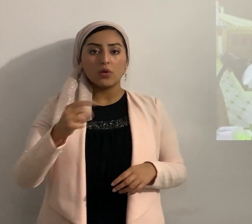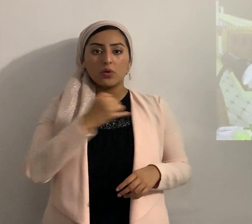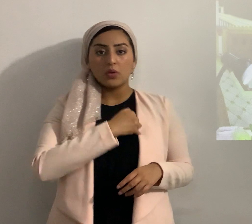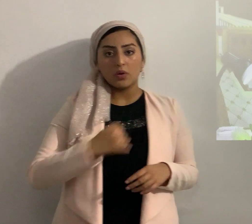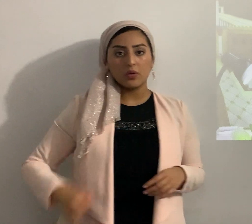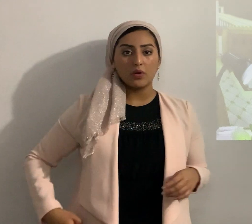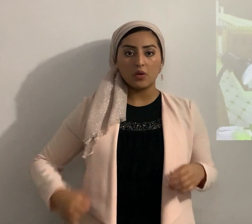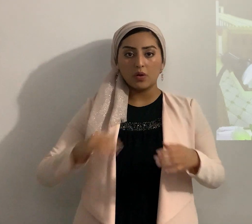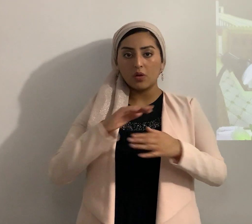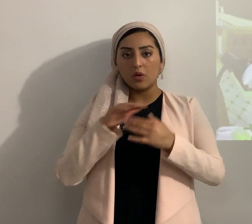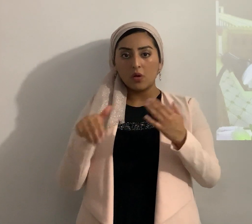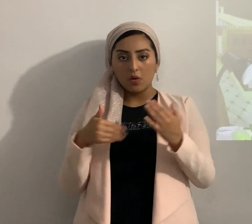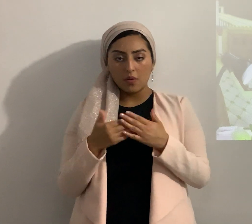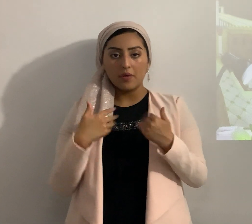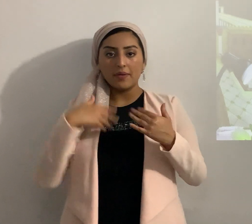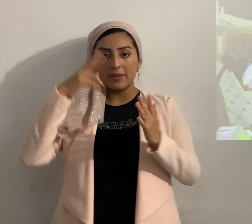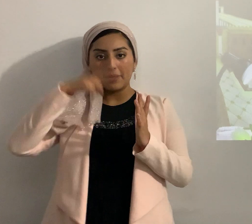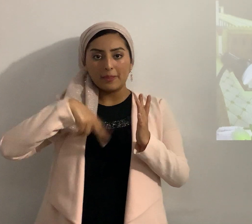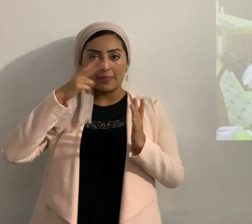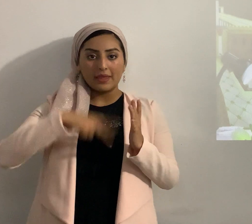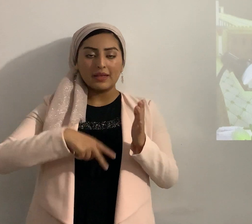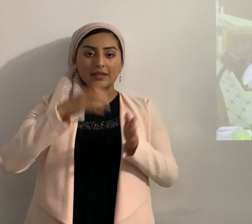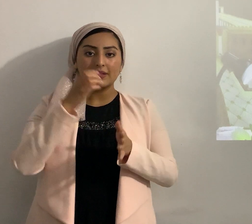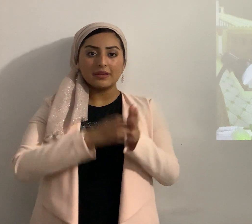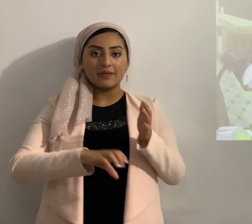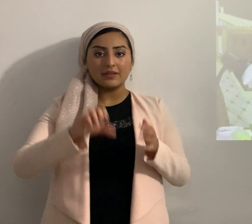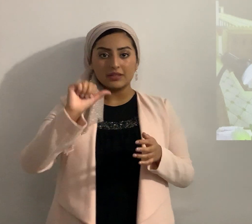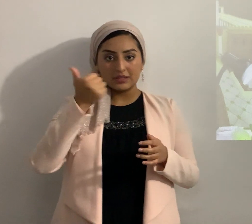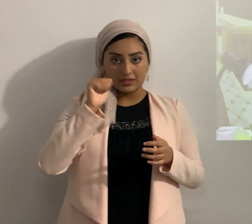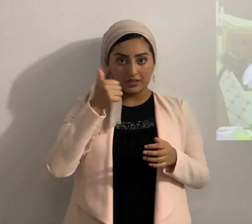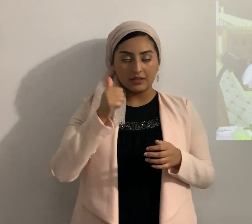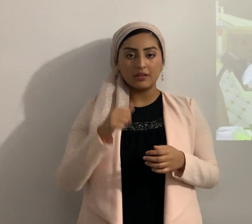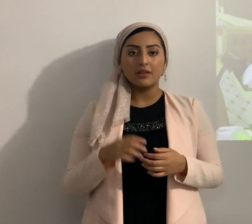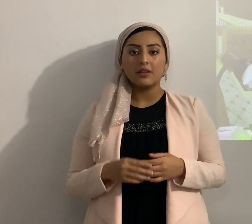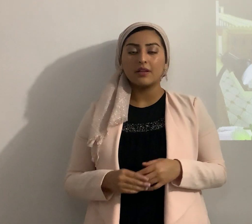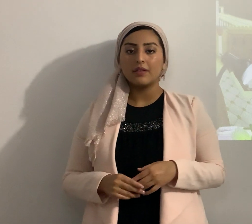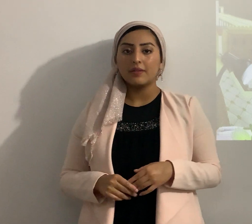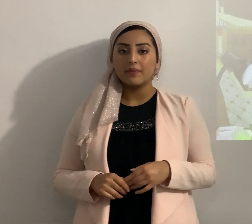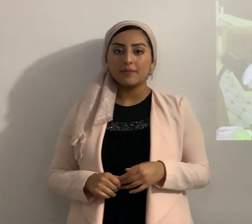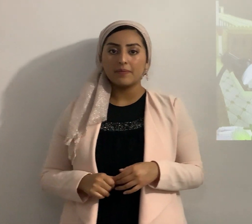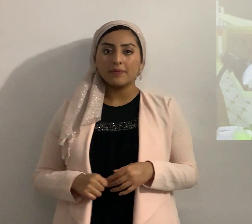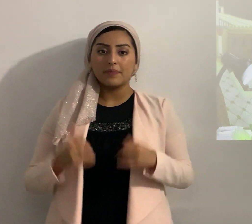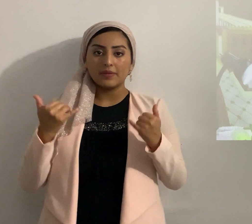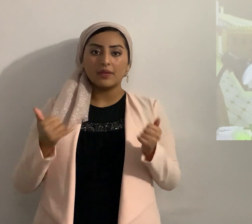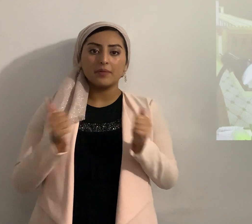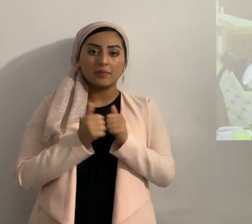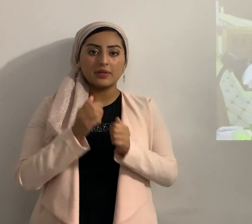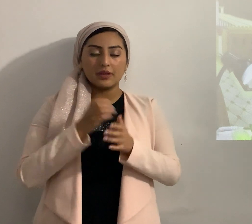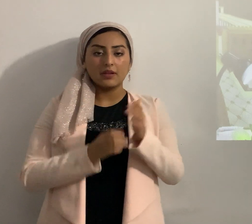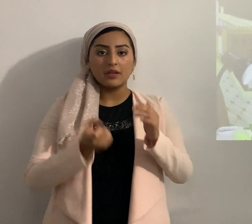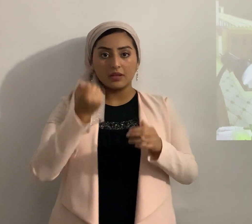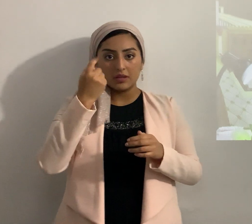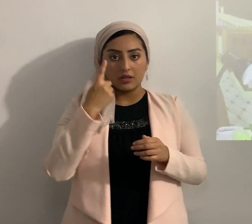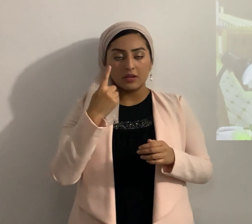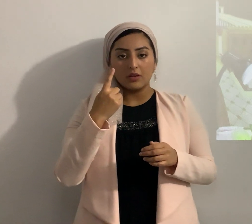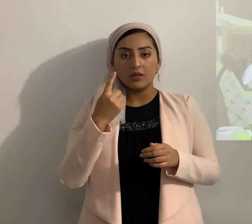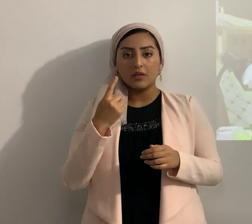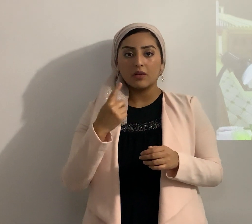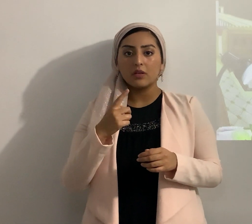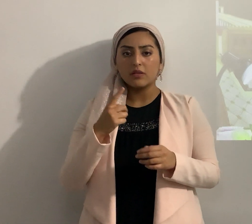que hemos ido leyendo hasta ahora en el capítulo 10 hasta donde nos quedamos y ahora con ese capítulo 11 realmente fue una estrategia un